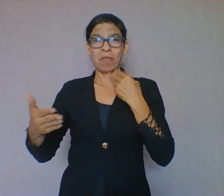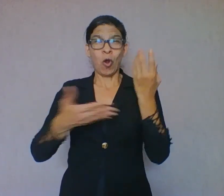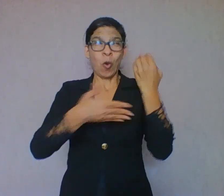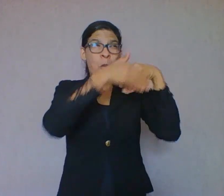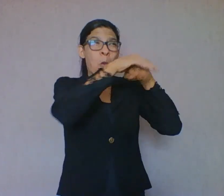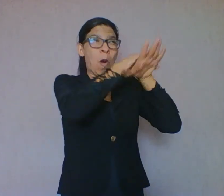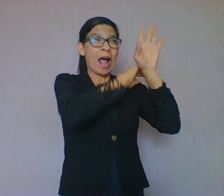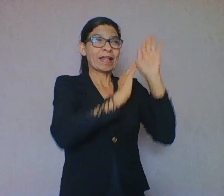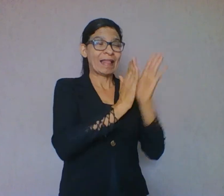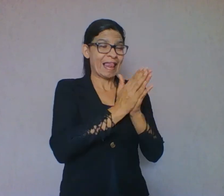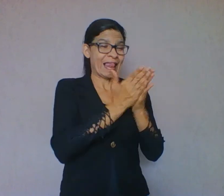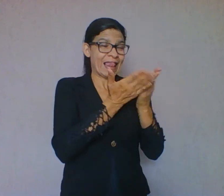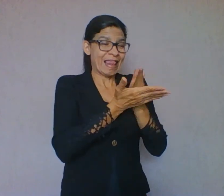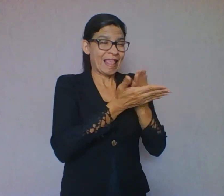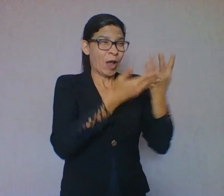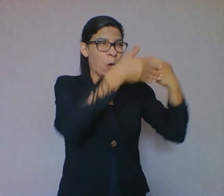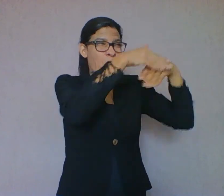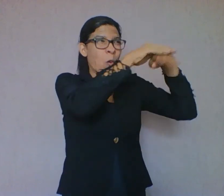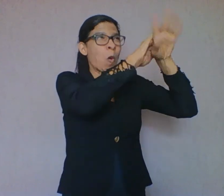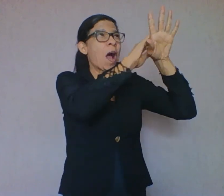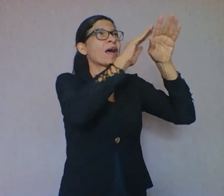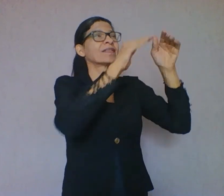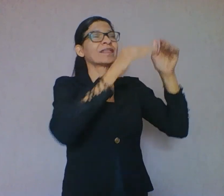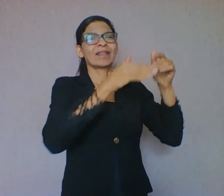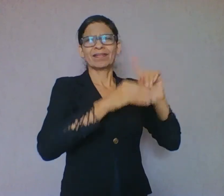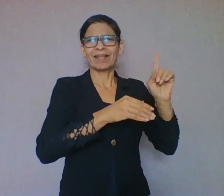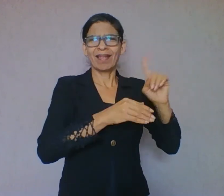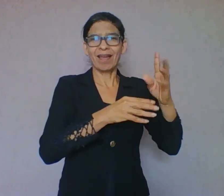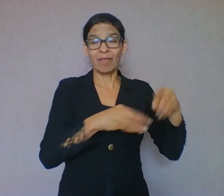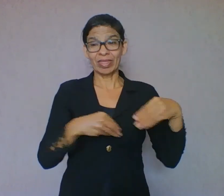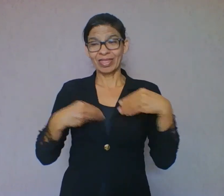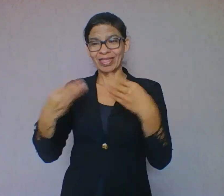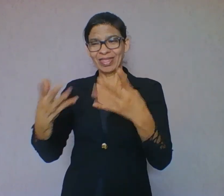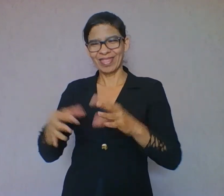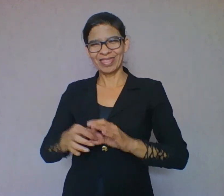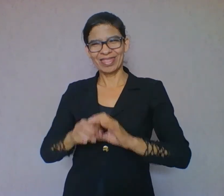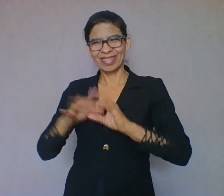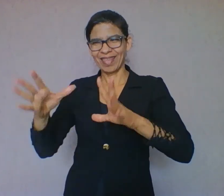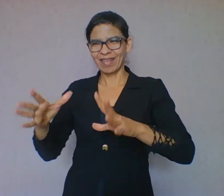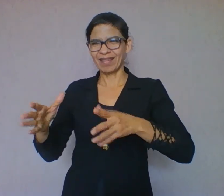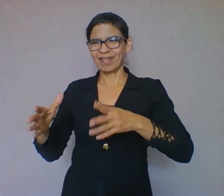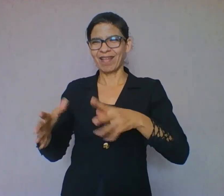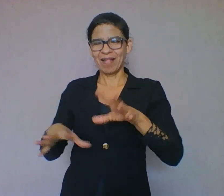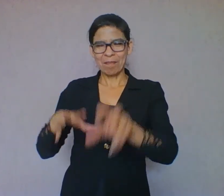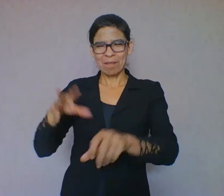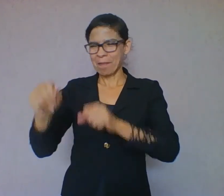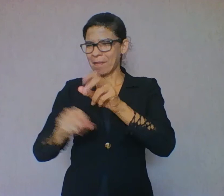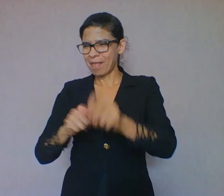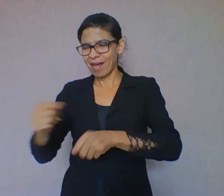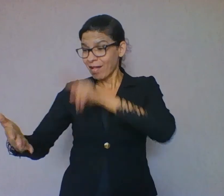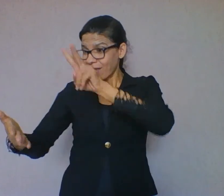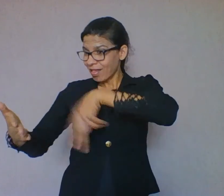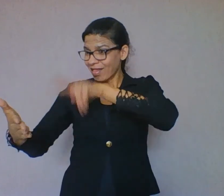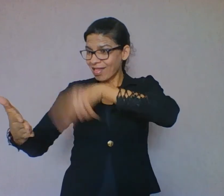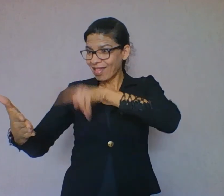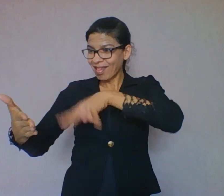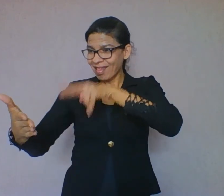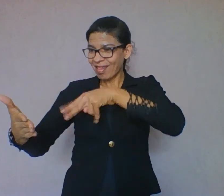sempre perto das crianças, ao alcance das mãos delas. Quinto, reserve o horário do dia